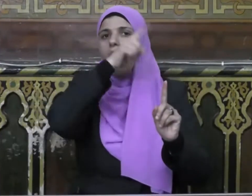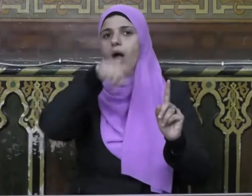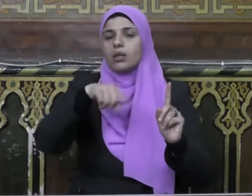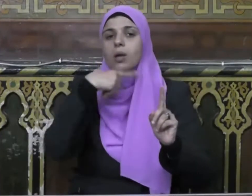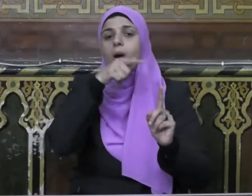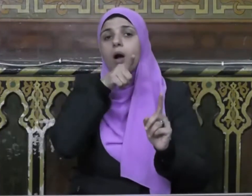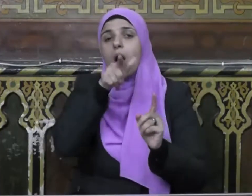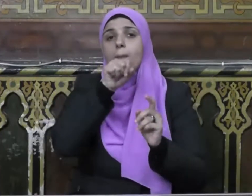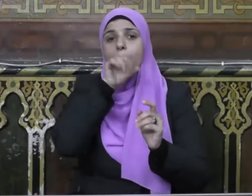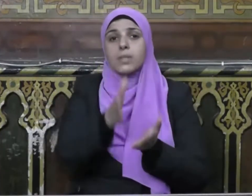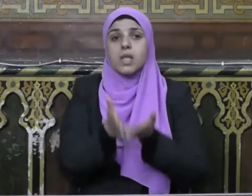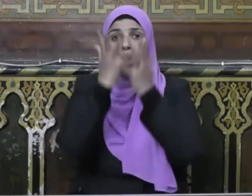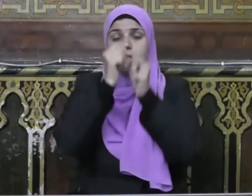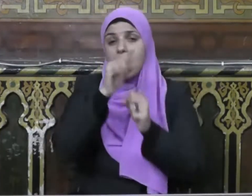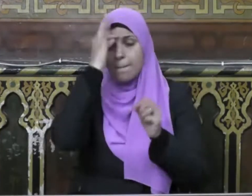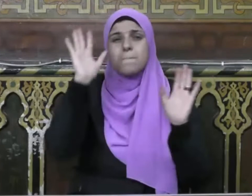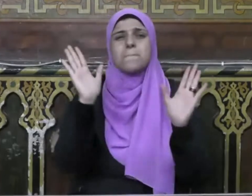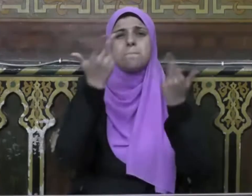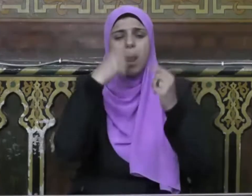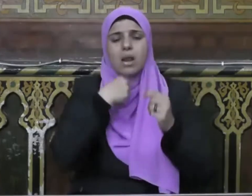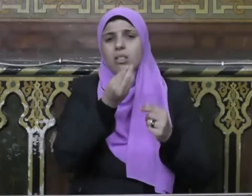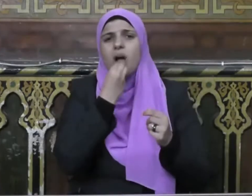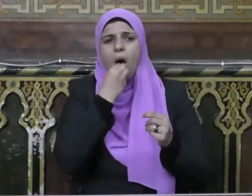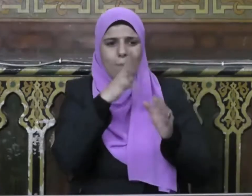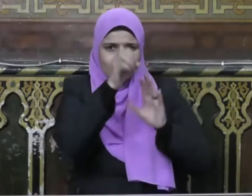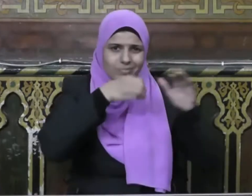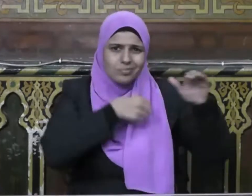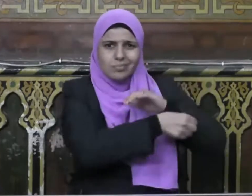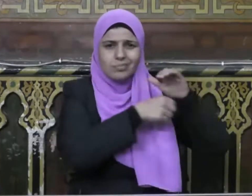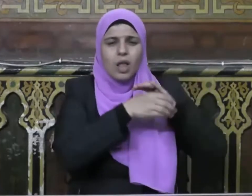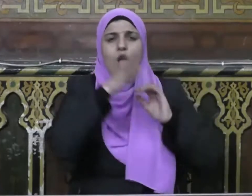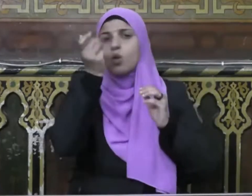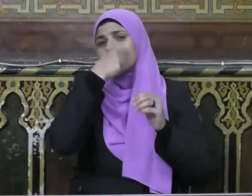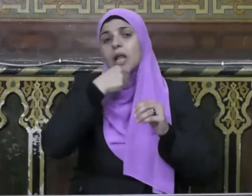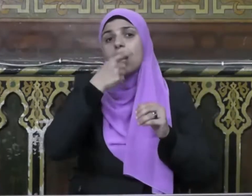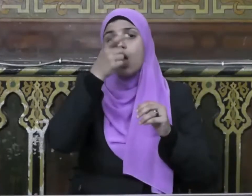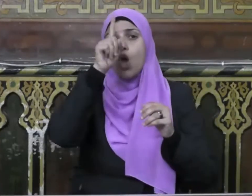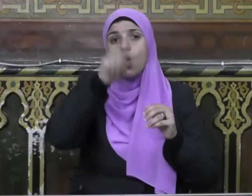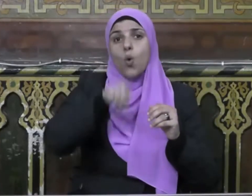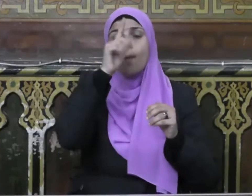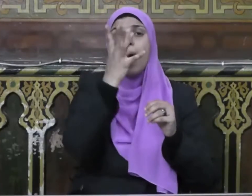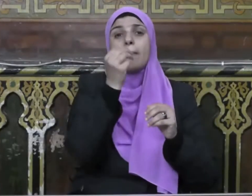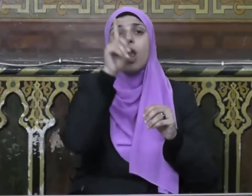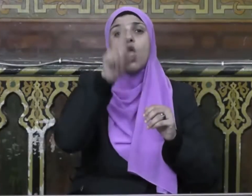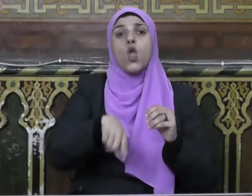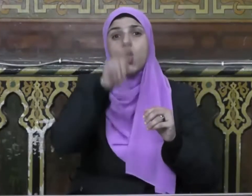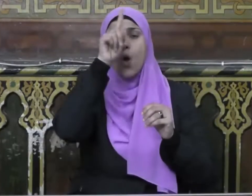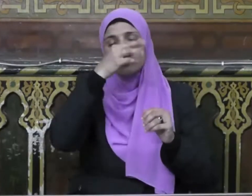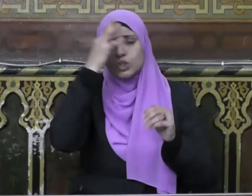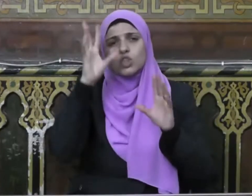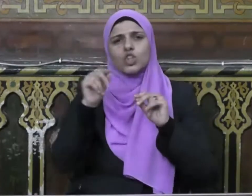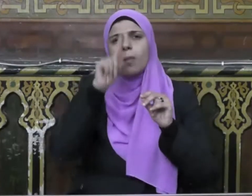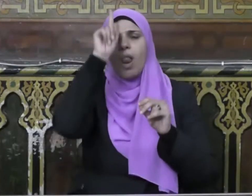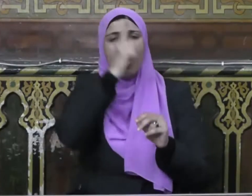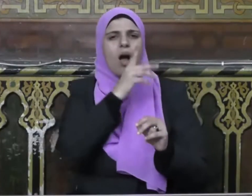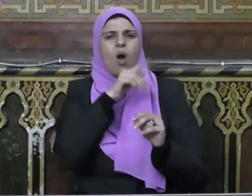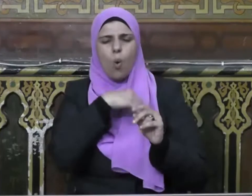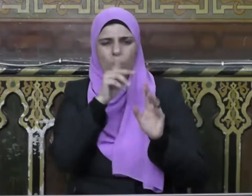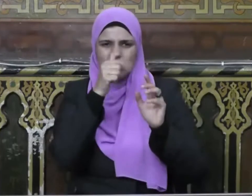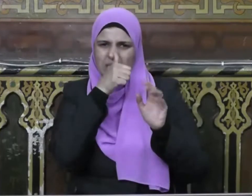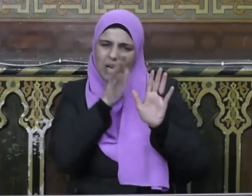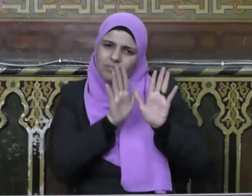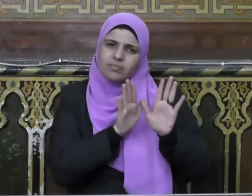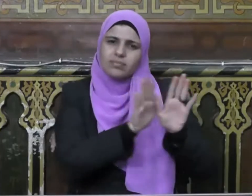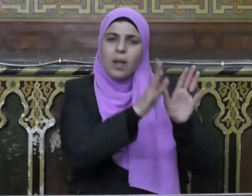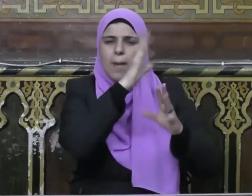فقال صلى الله عليه وسلم من احتكر طعاما أربعين ليلة فقد برئ